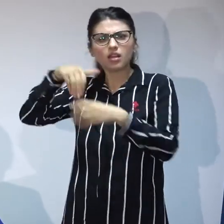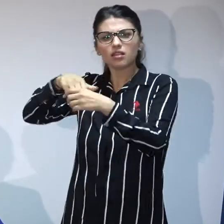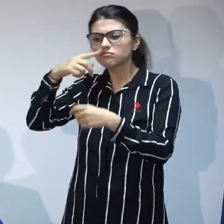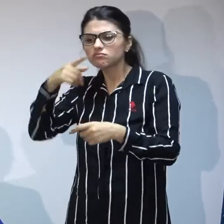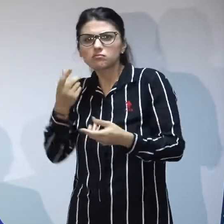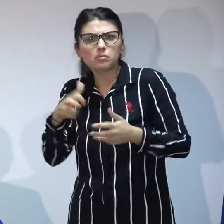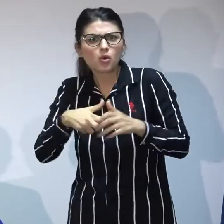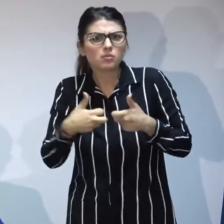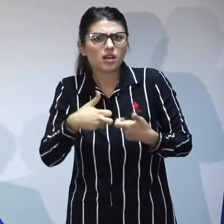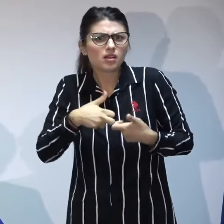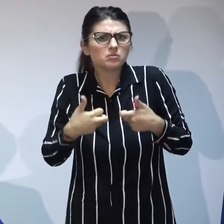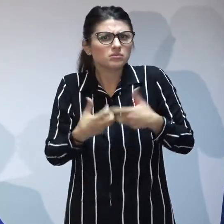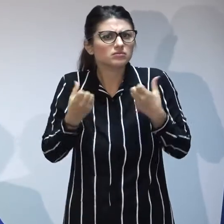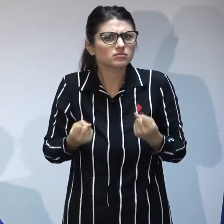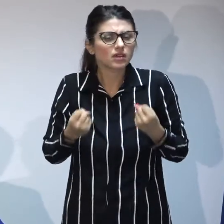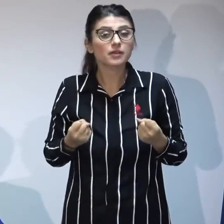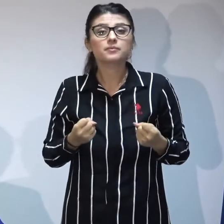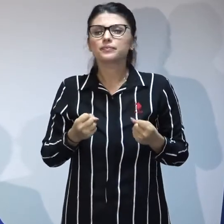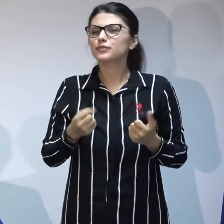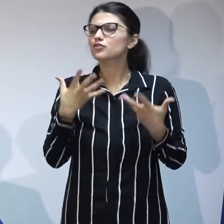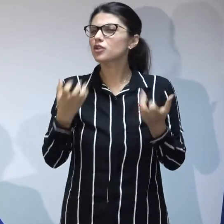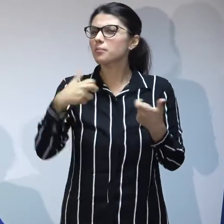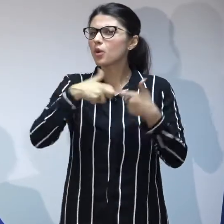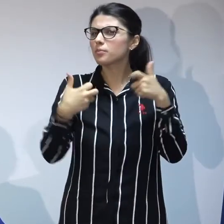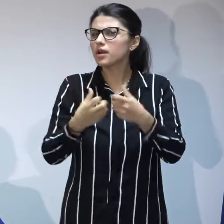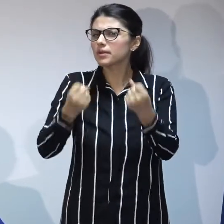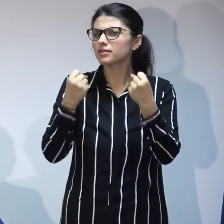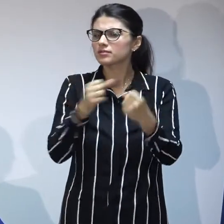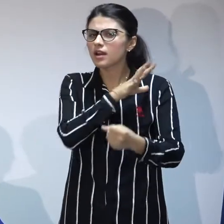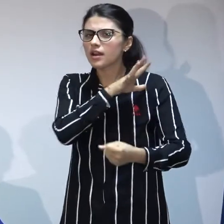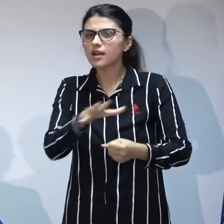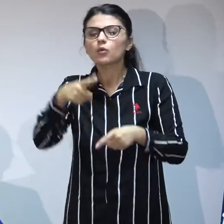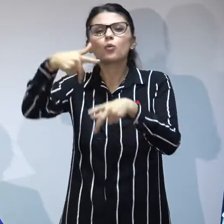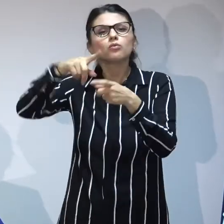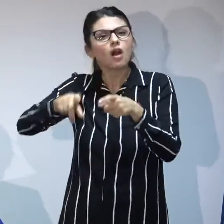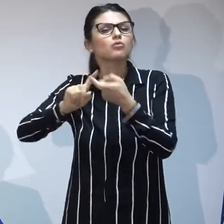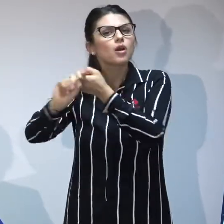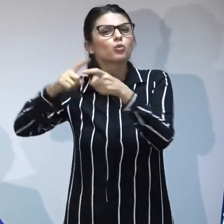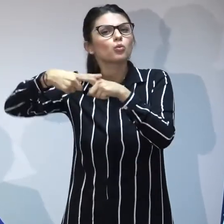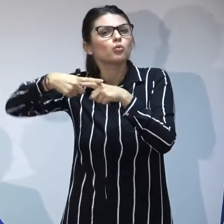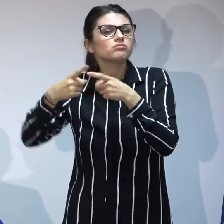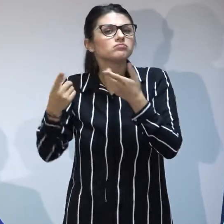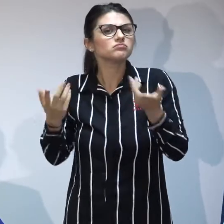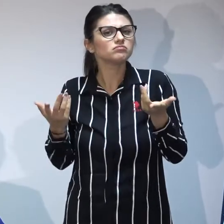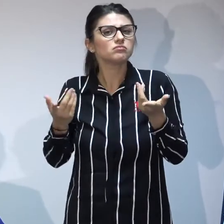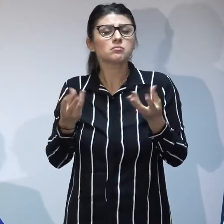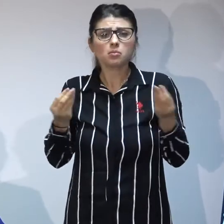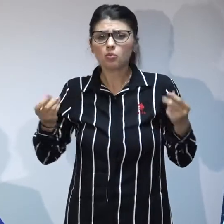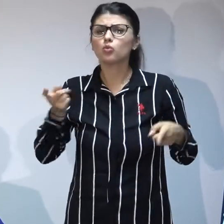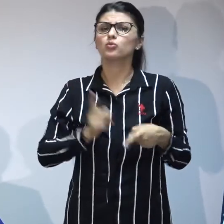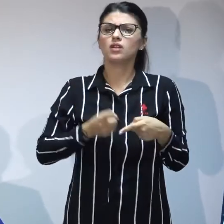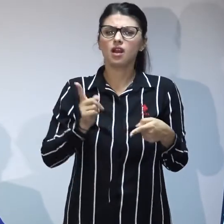mai grave au legătură cu managementul de cele mai multe ori, sau de